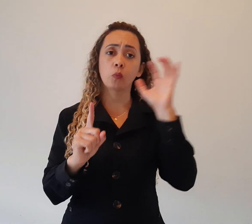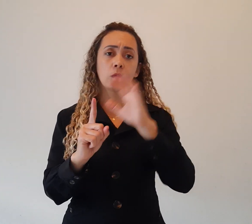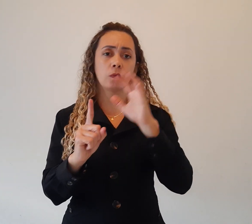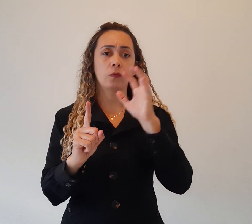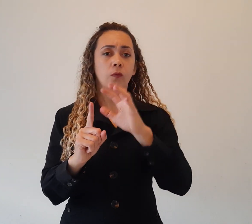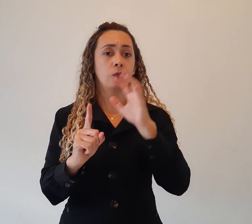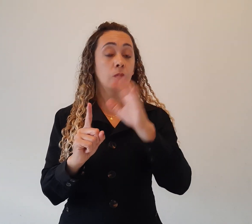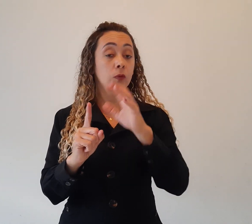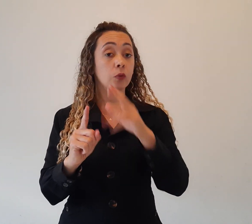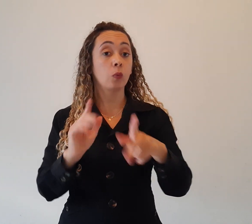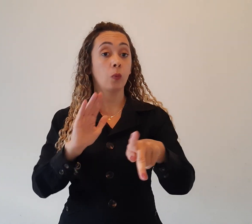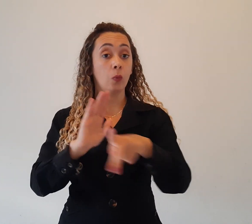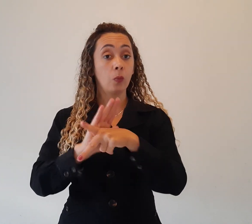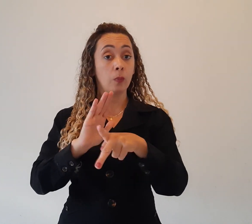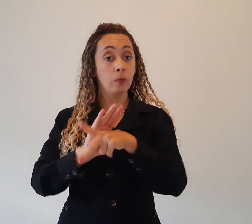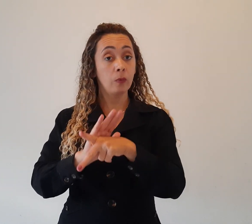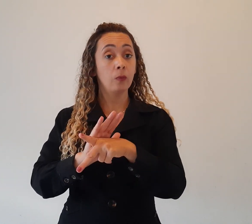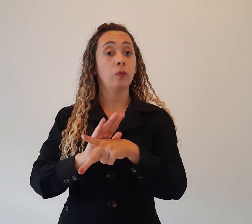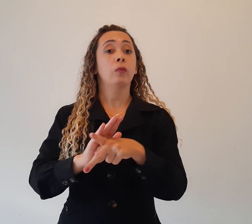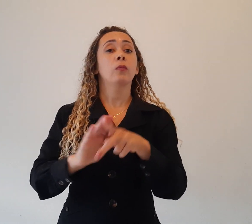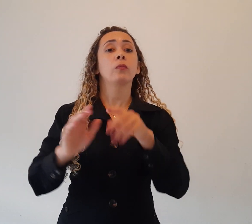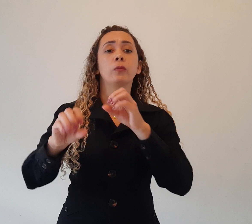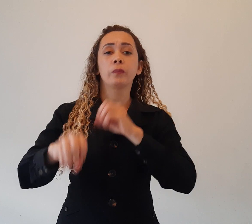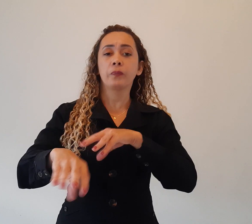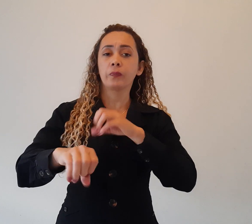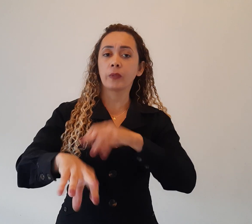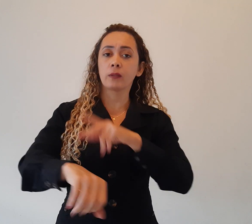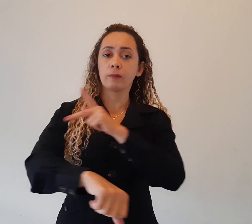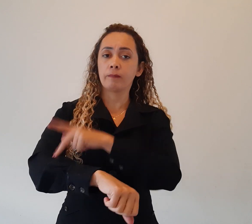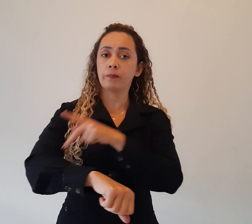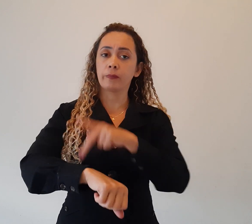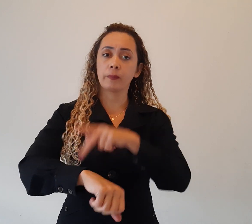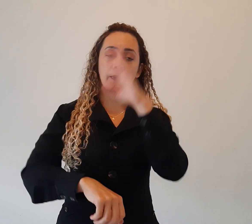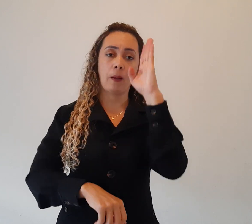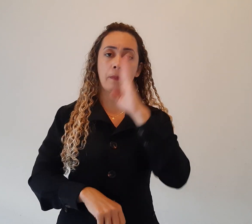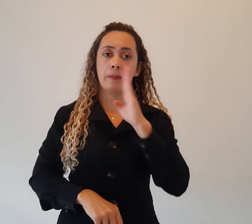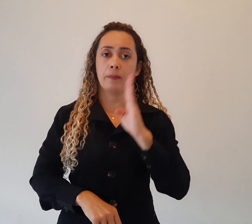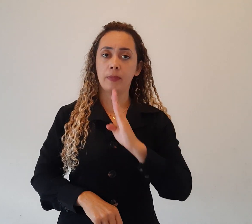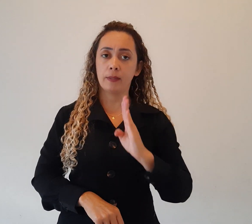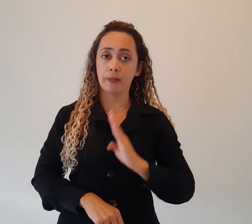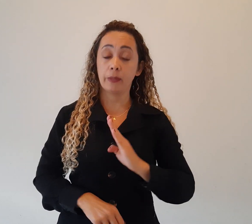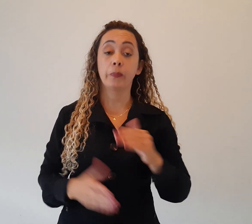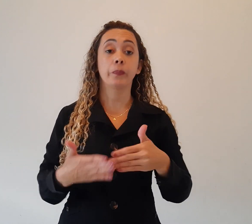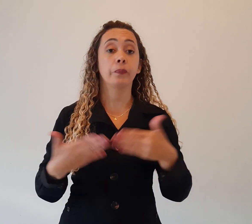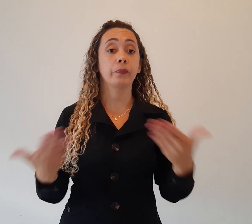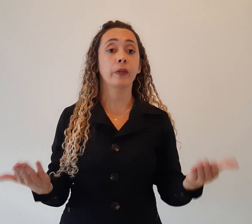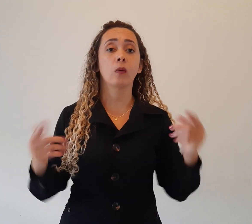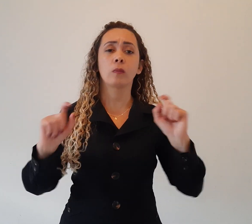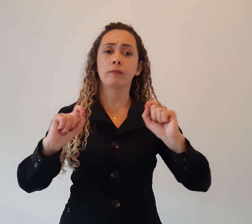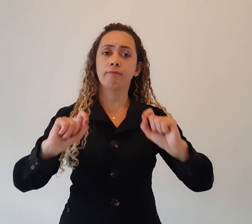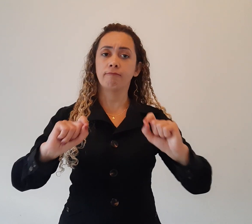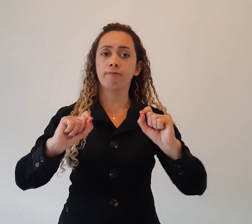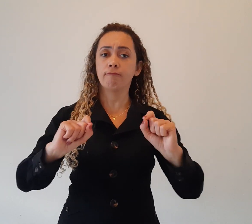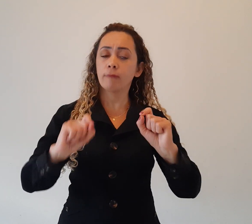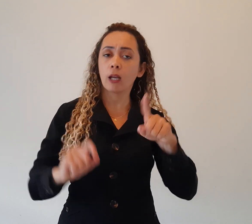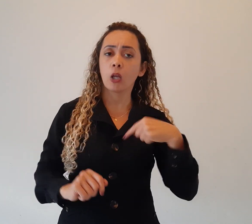pensamento educacional e pedagógico brasileiro. Bem, pessoal, para isso nós dividimos a